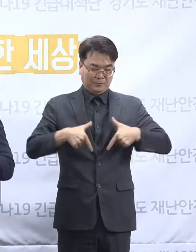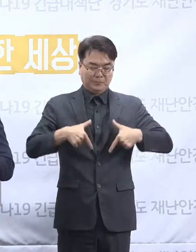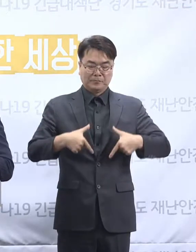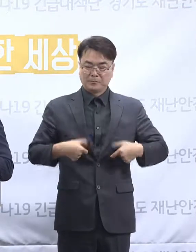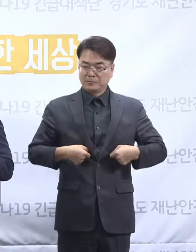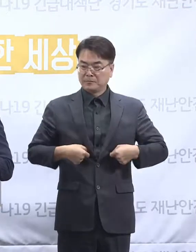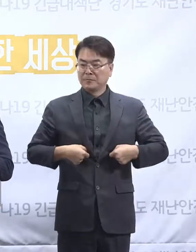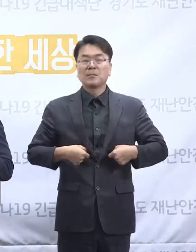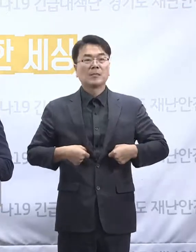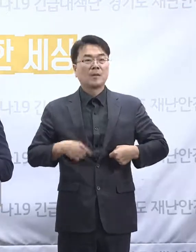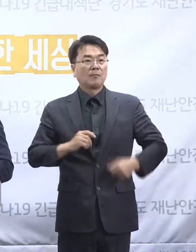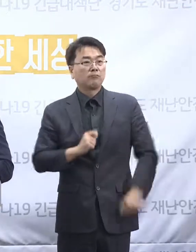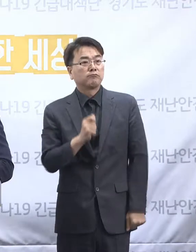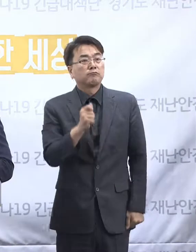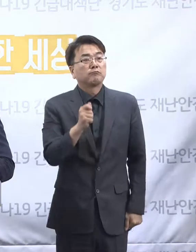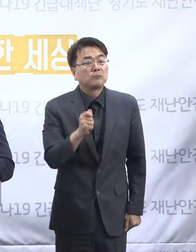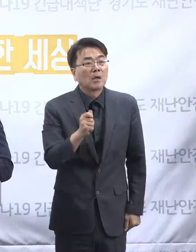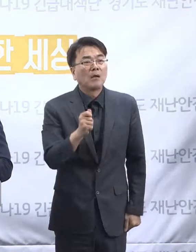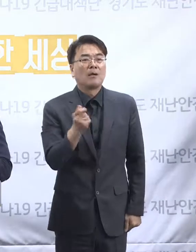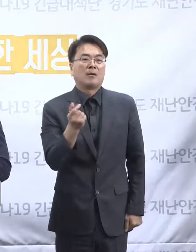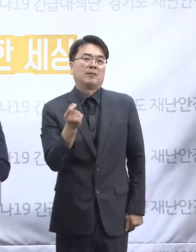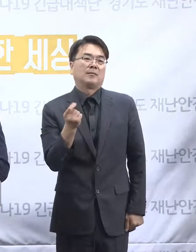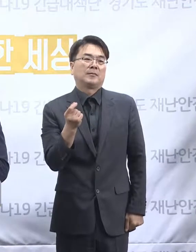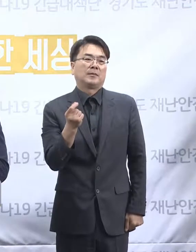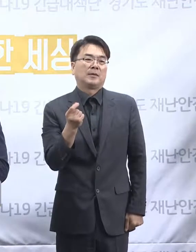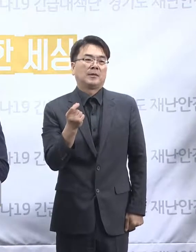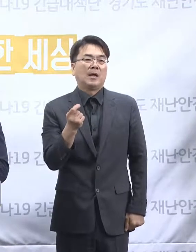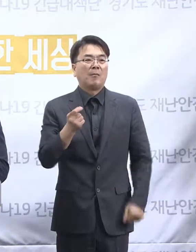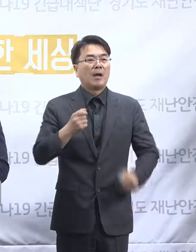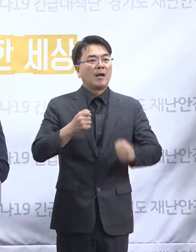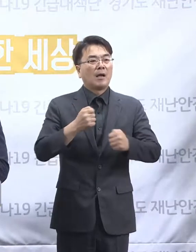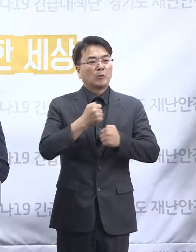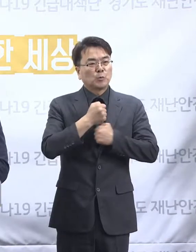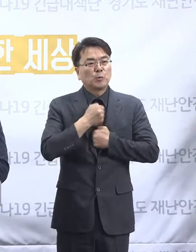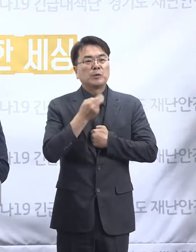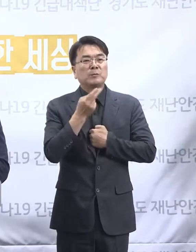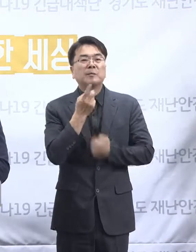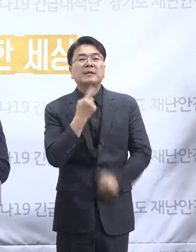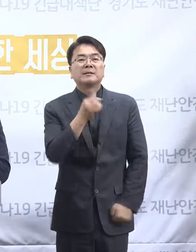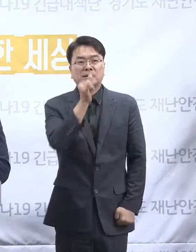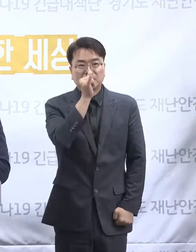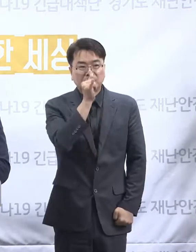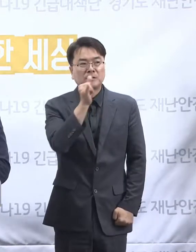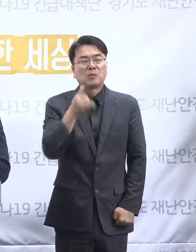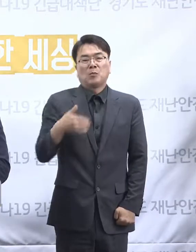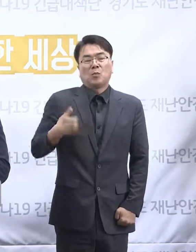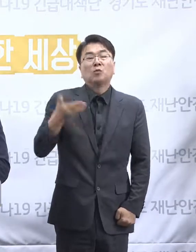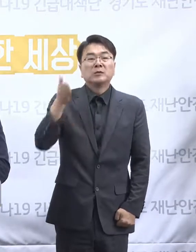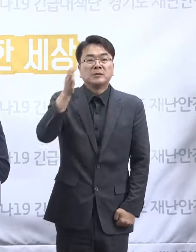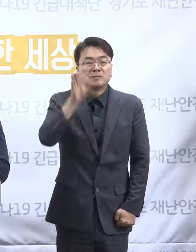이런 해야 되니까 저희들이 좀 조심하지 못한 그런 면이 혹시 있었을지 모르겠습니다만